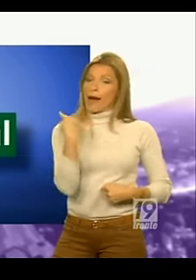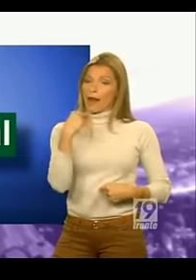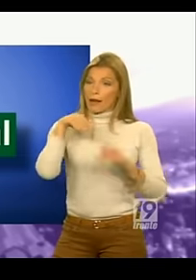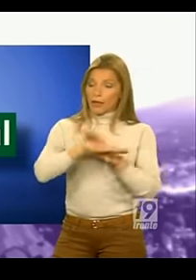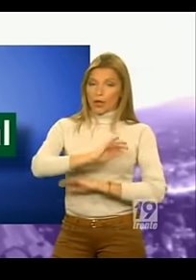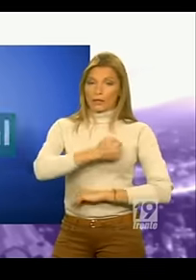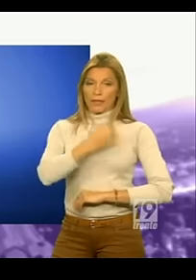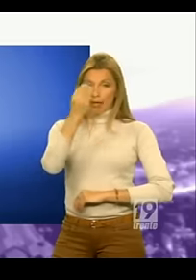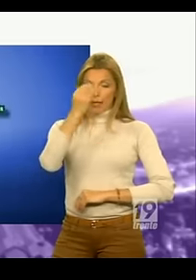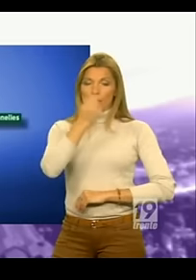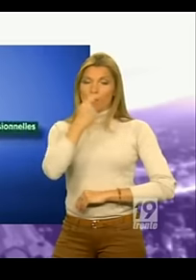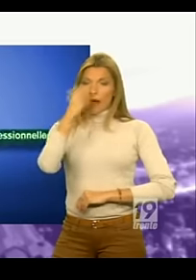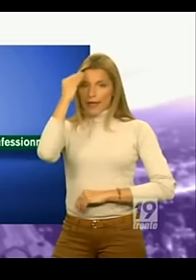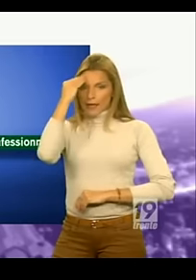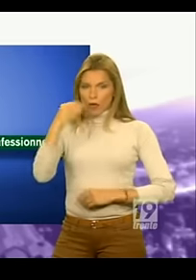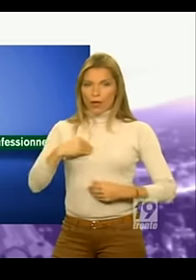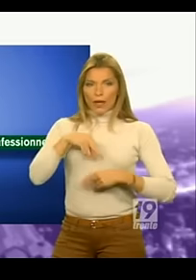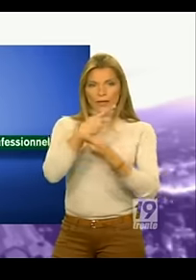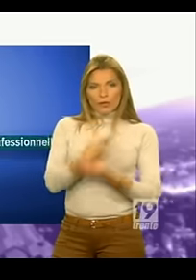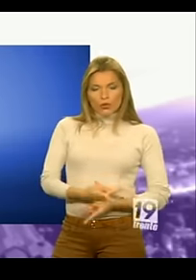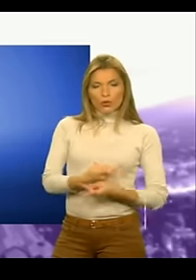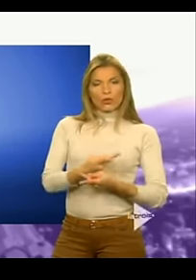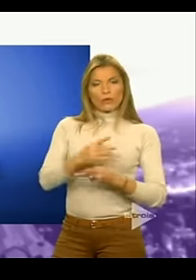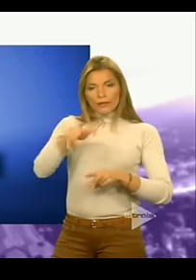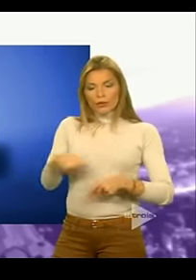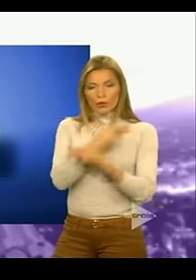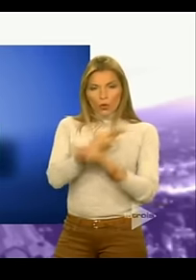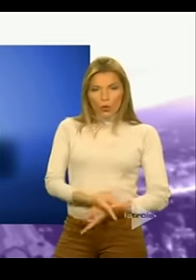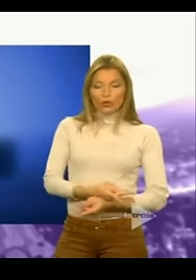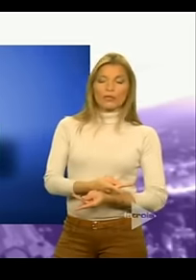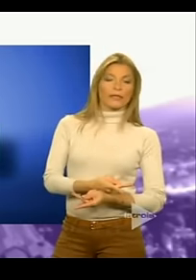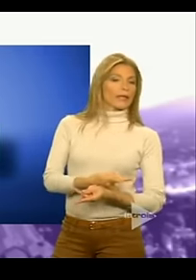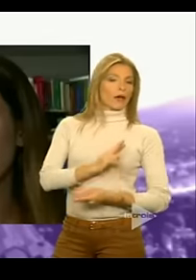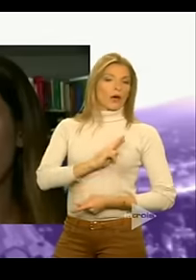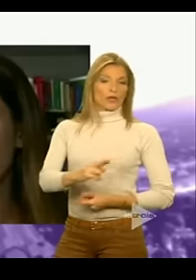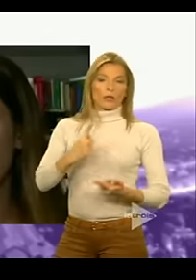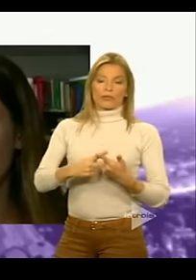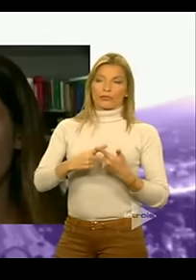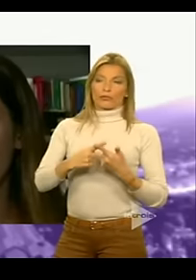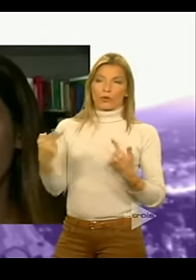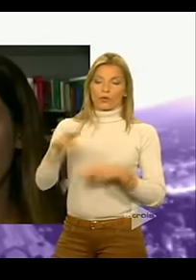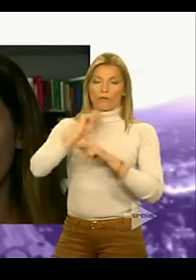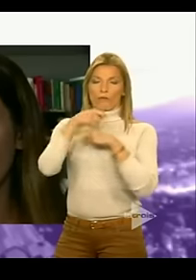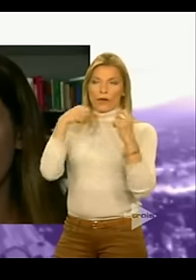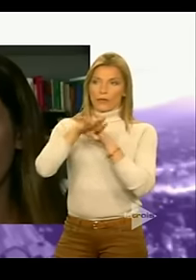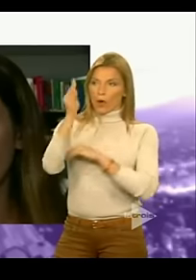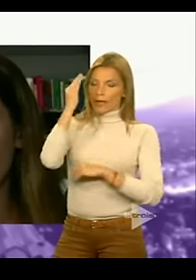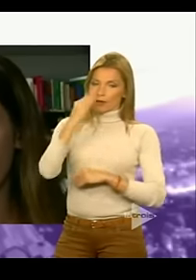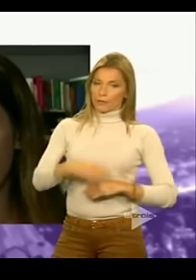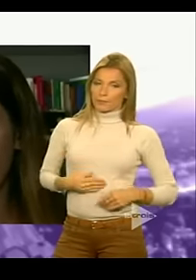les cantines, les jours de congés confessionnels et l'autorisation du port du foulard à l'école. C'est quand même une stratégie politique